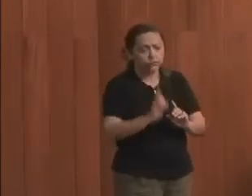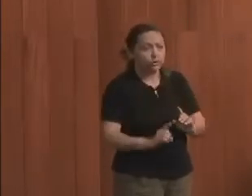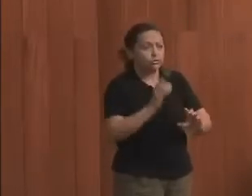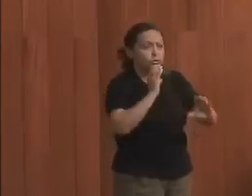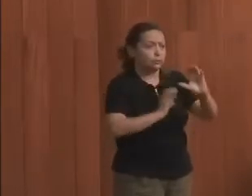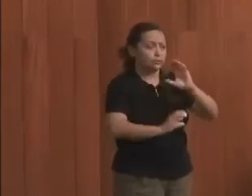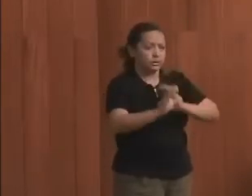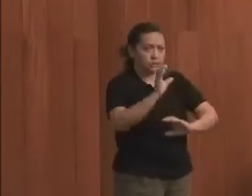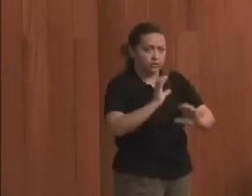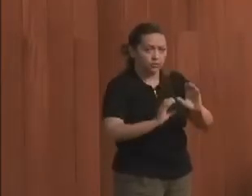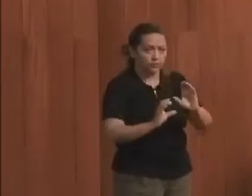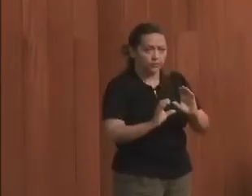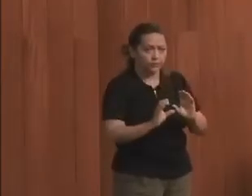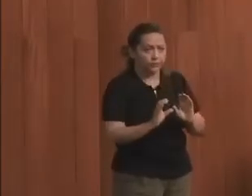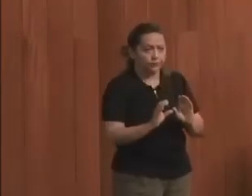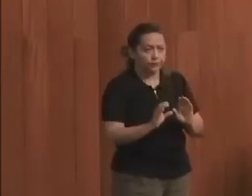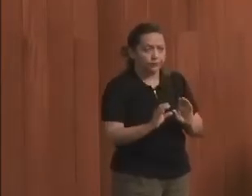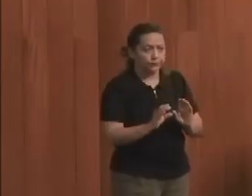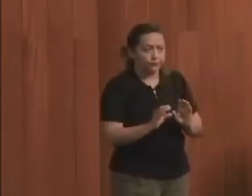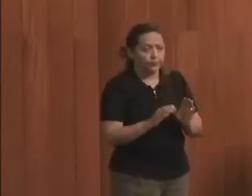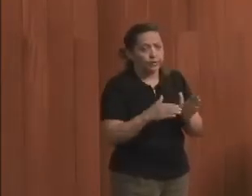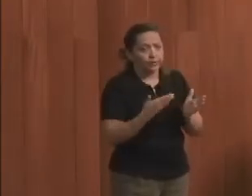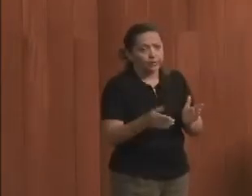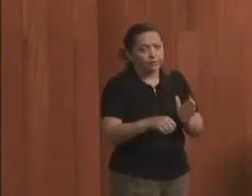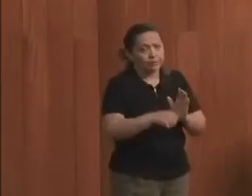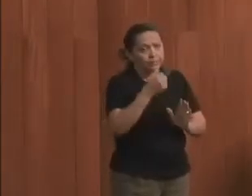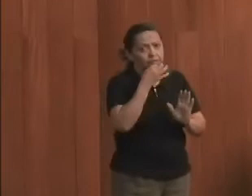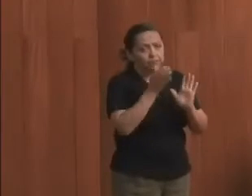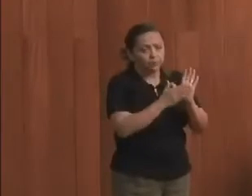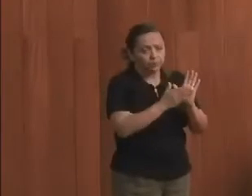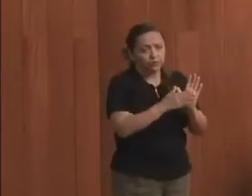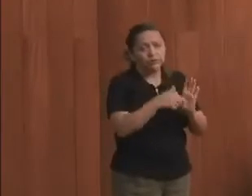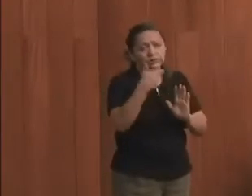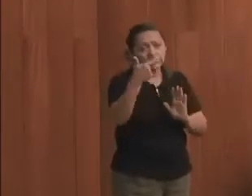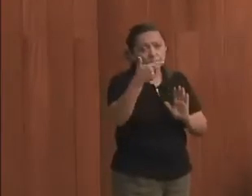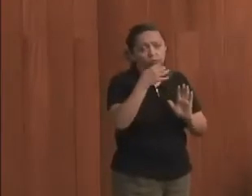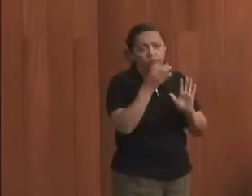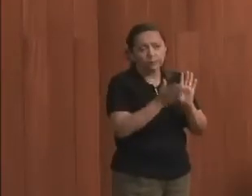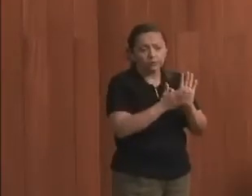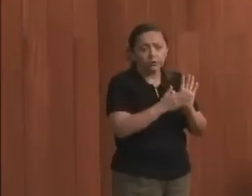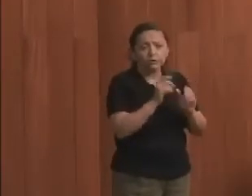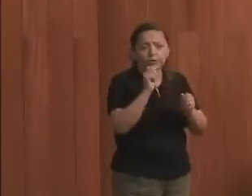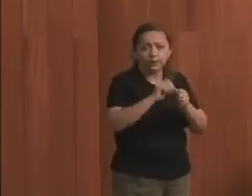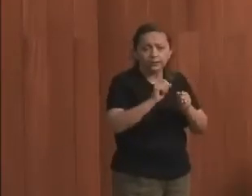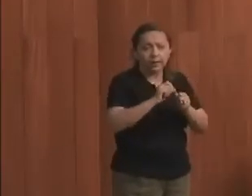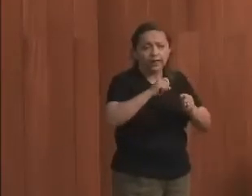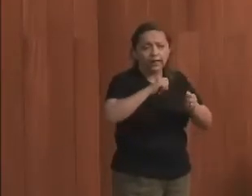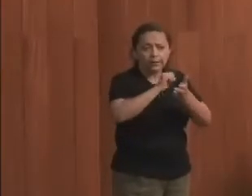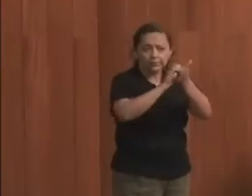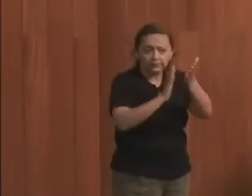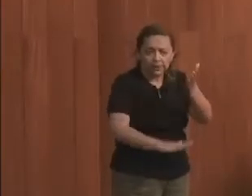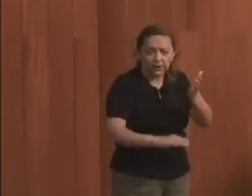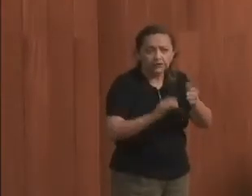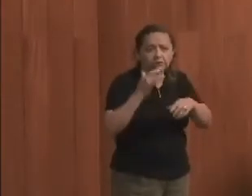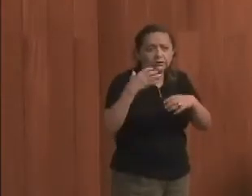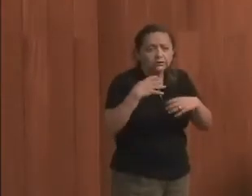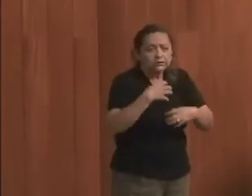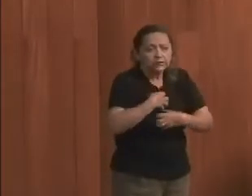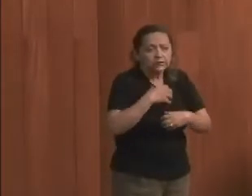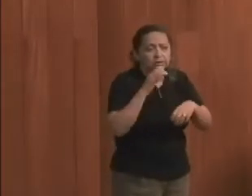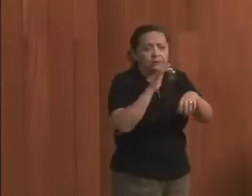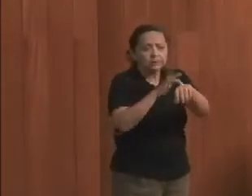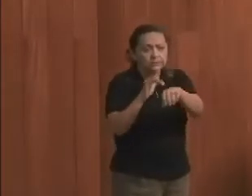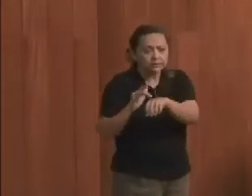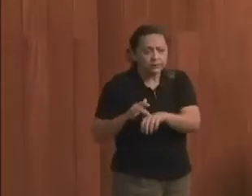Comunicação. Essa é a primeira. Segunda, realizar atividades de sensibilização